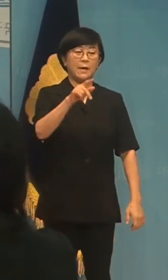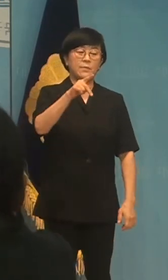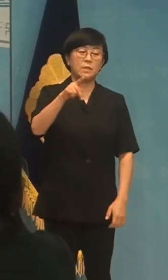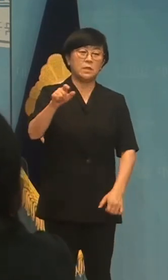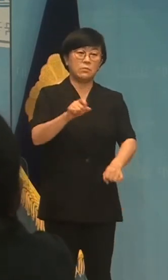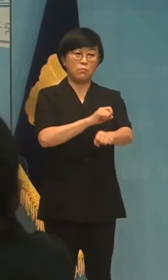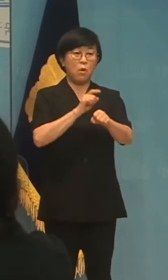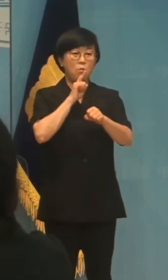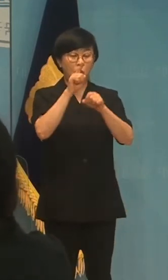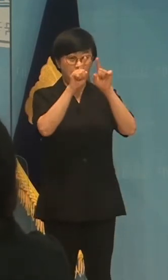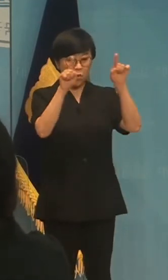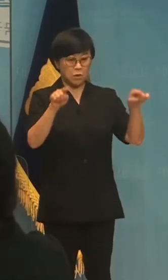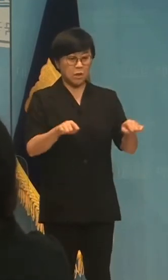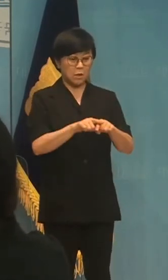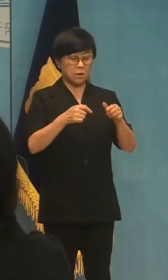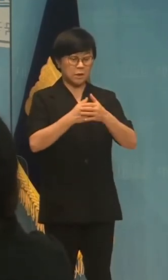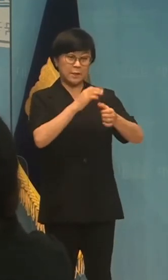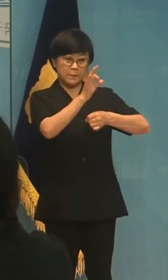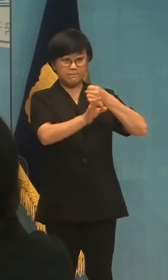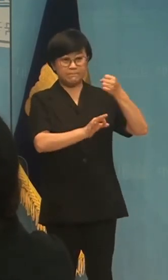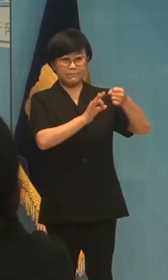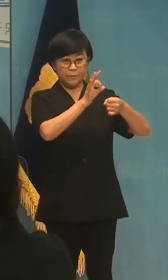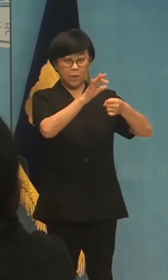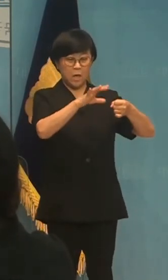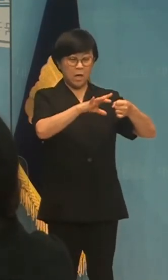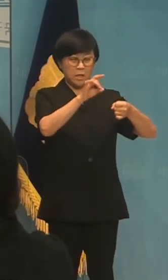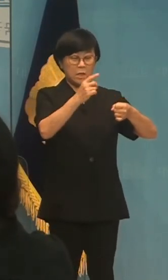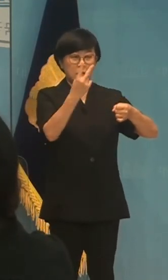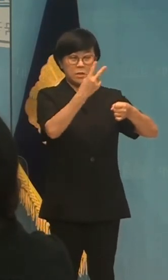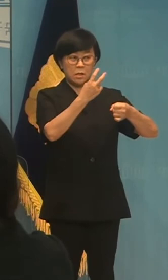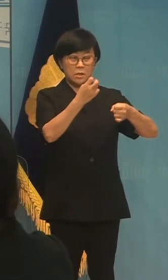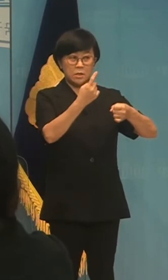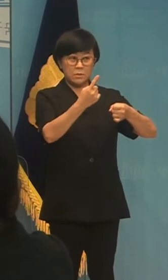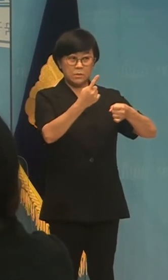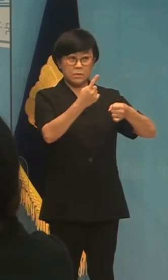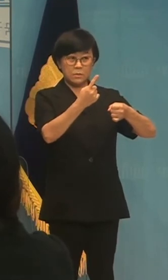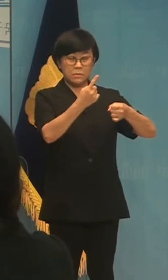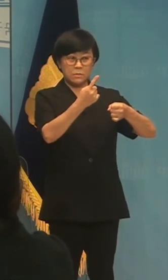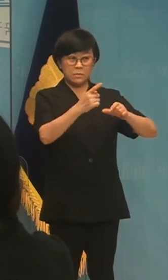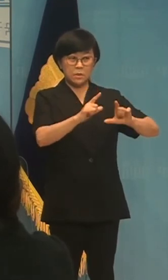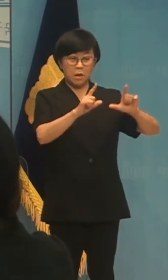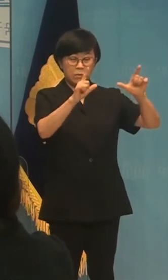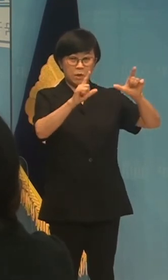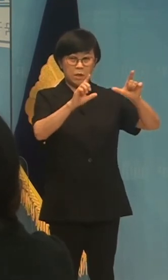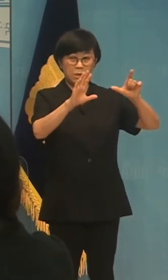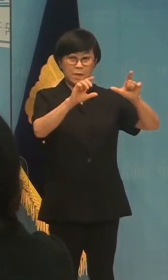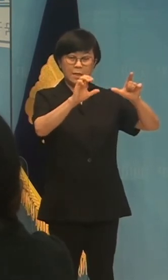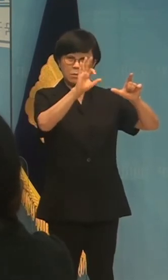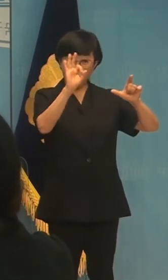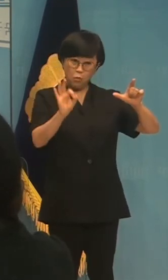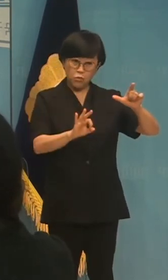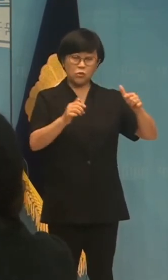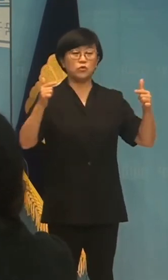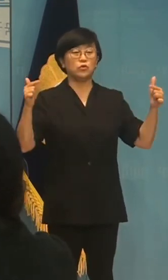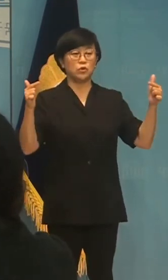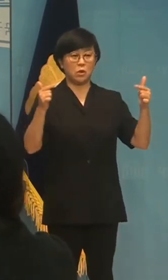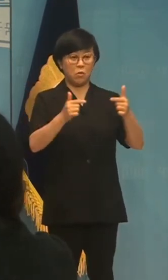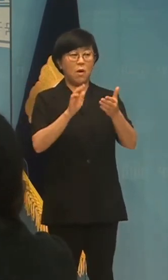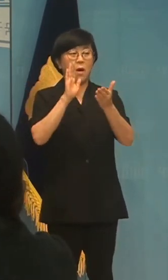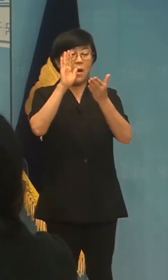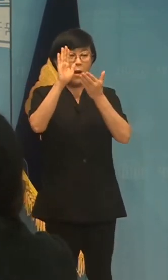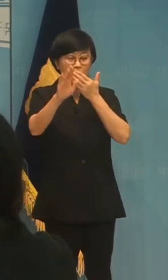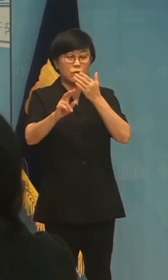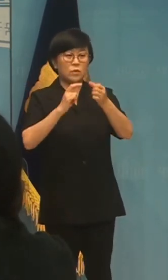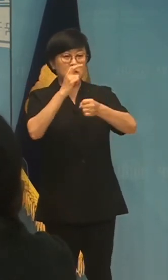IPCC특별보고서는 초기 10년을 2010년 대비 45% 이상을 감축하고 향후